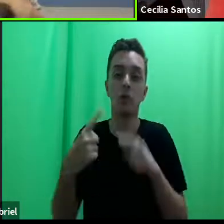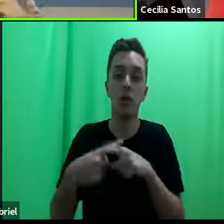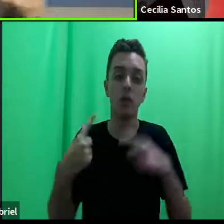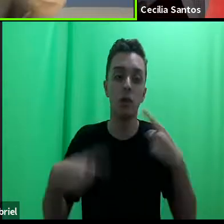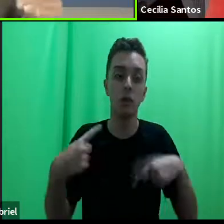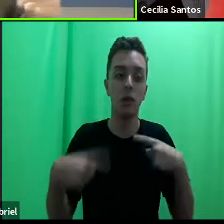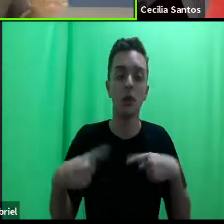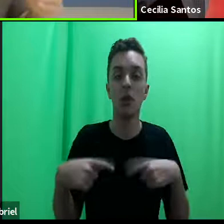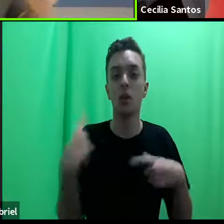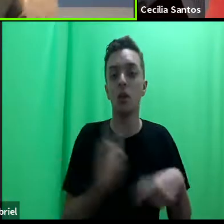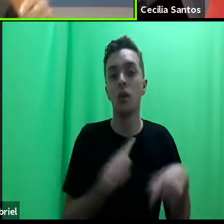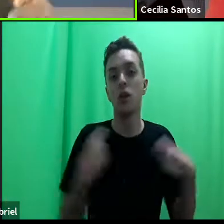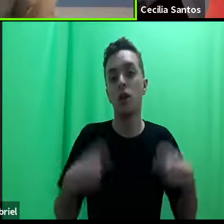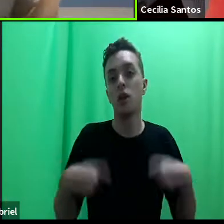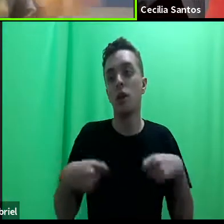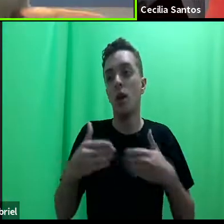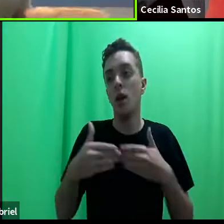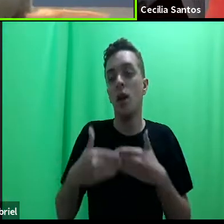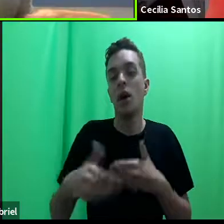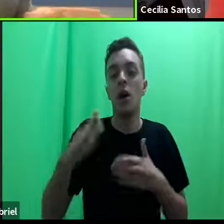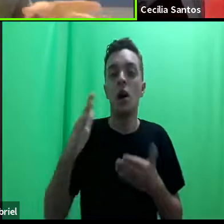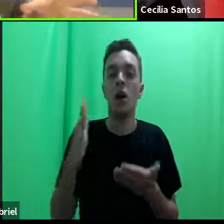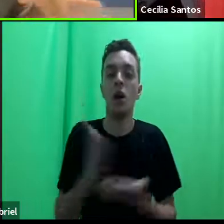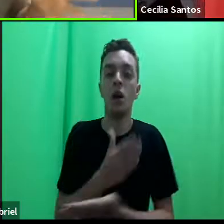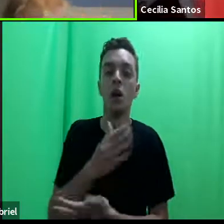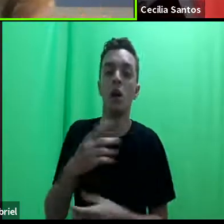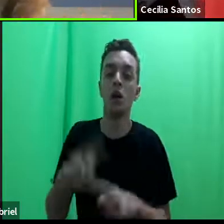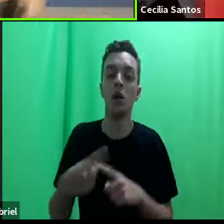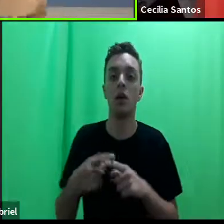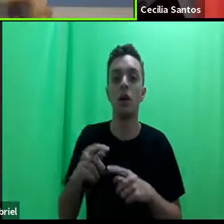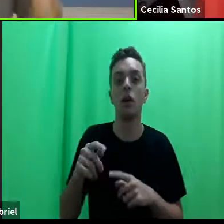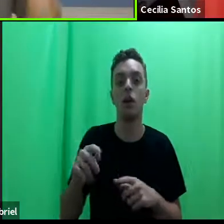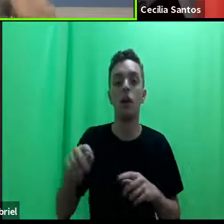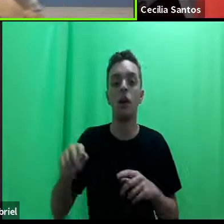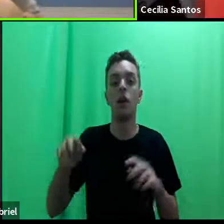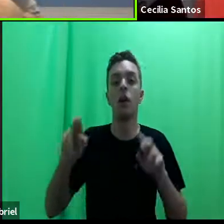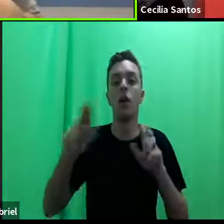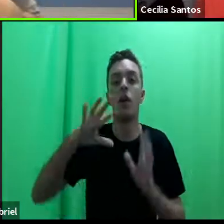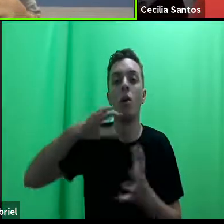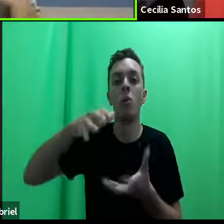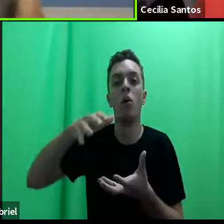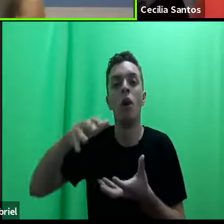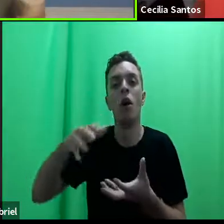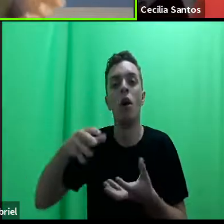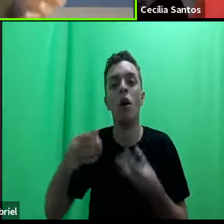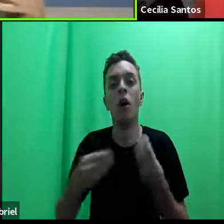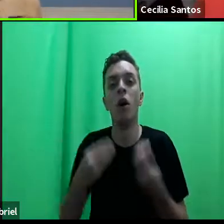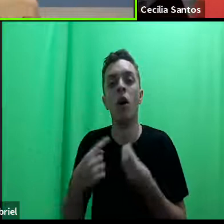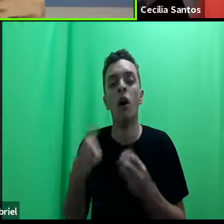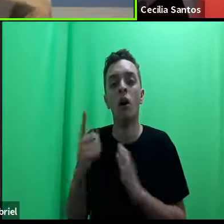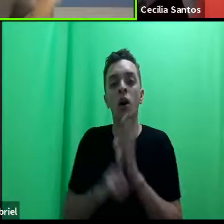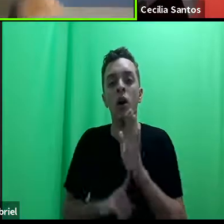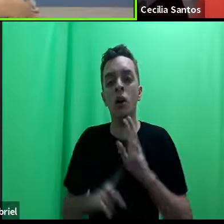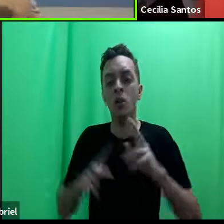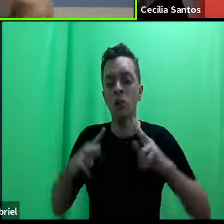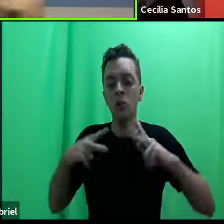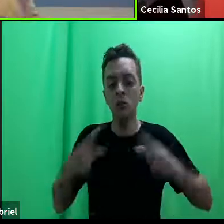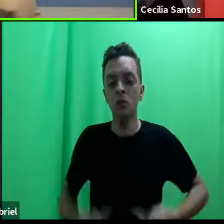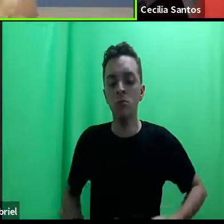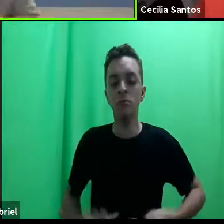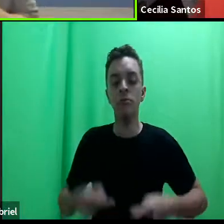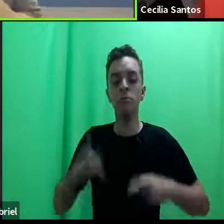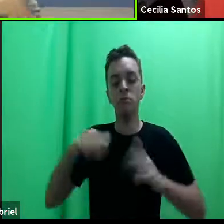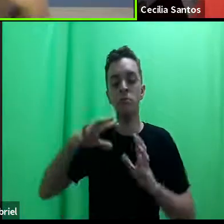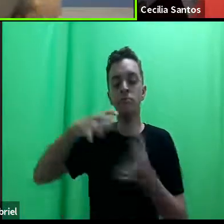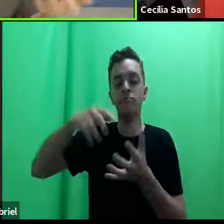humanos naquela formação básica, universalismo dos direitos humanos, será que a gente pode falar em direitos universalizáveis ou não? Eu acho que esse é